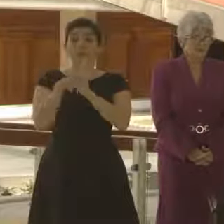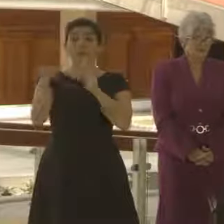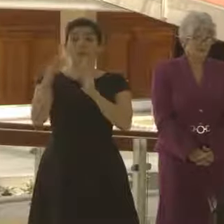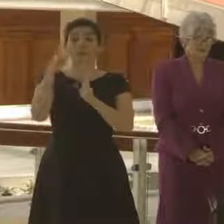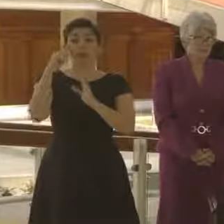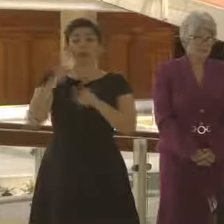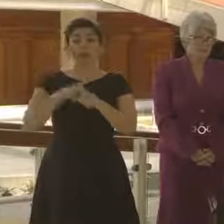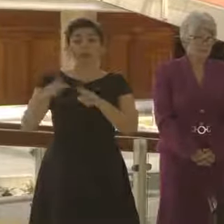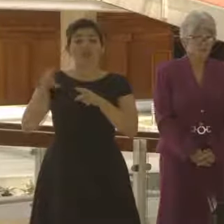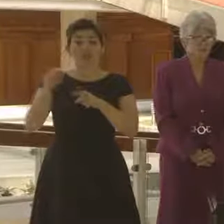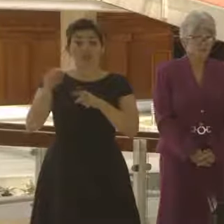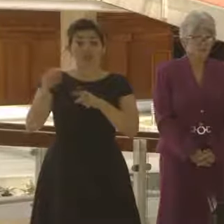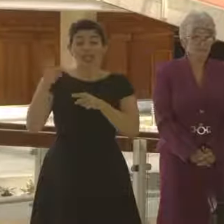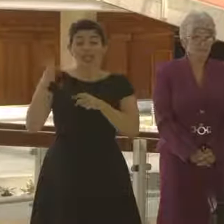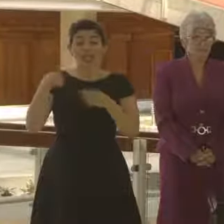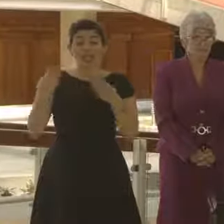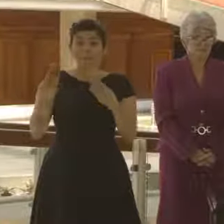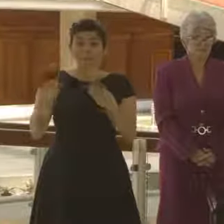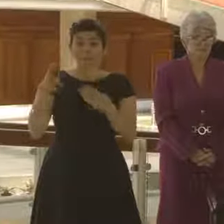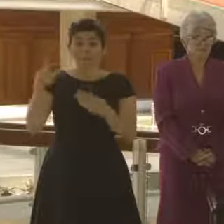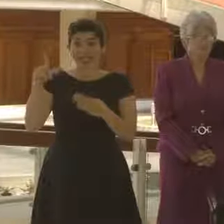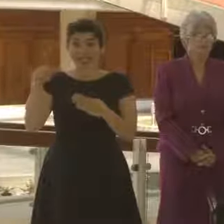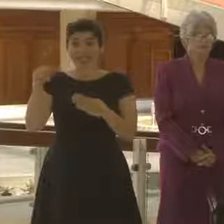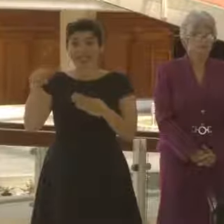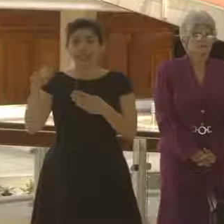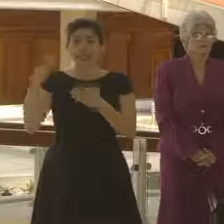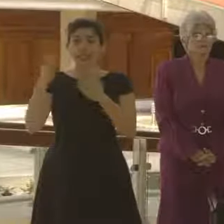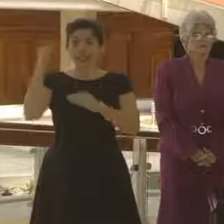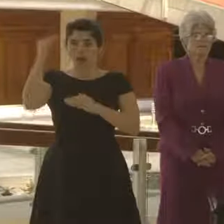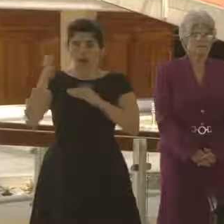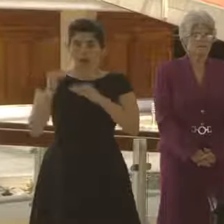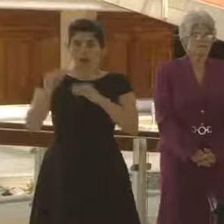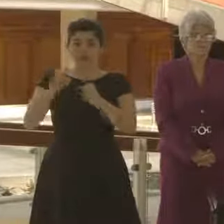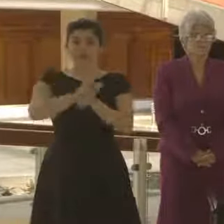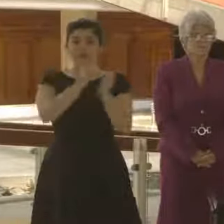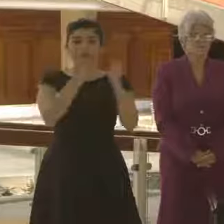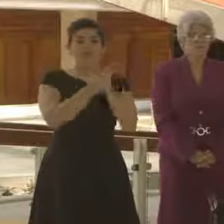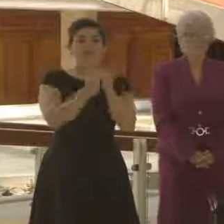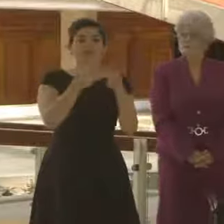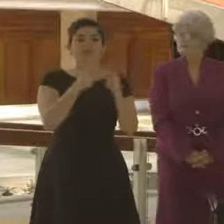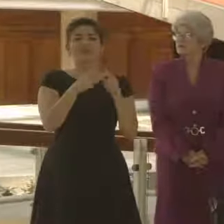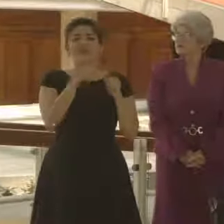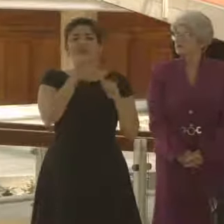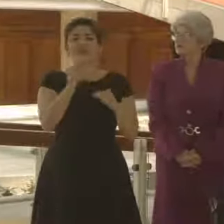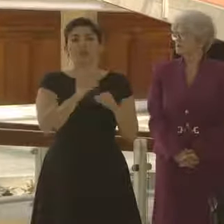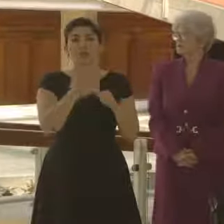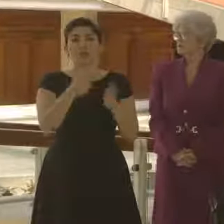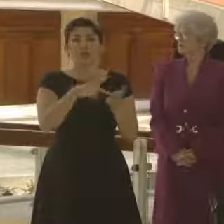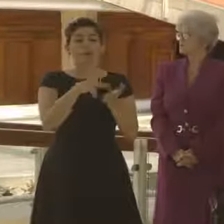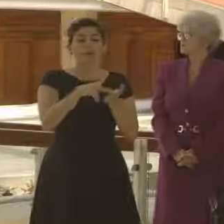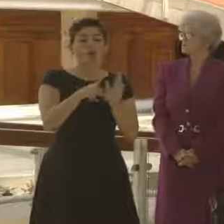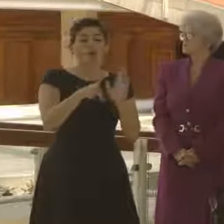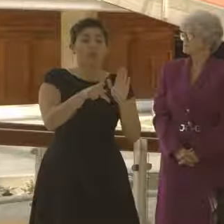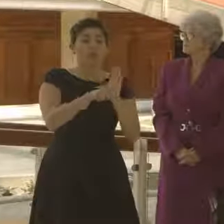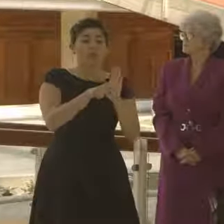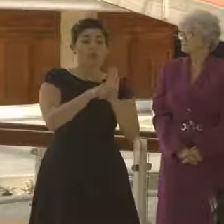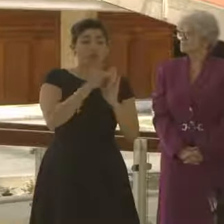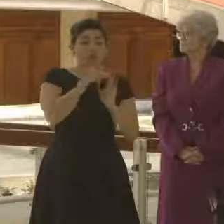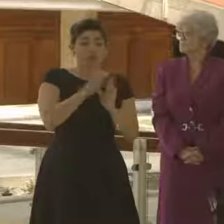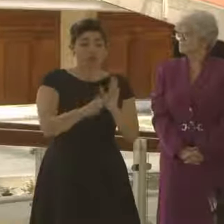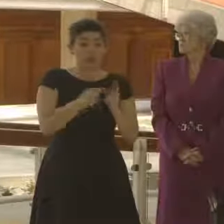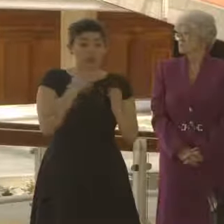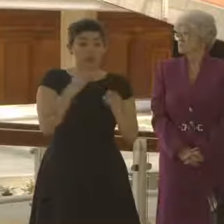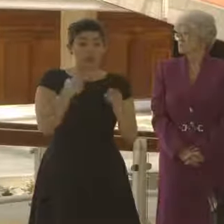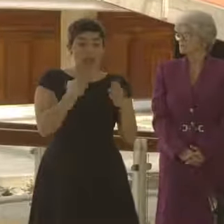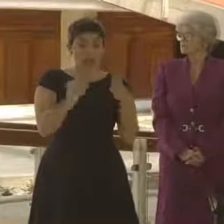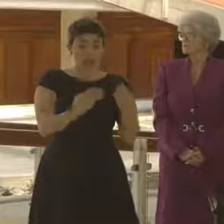profesionales con el grado de bachillerato y licenciatura. Modifica, entre otros porcentajes, el pago de prohibición a profesionales con el grado